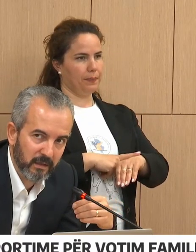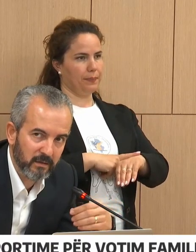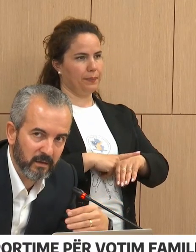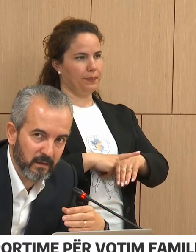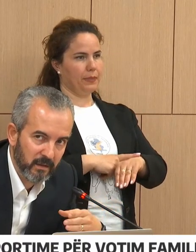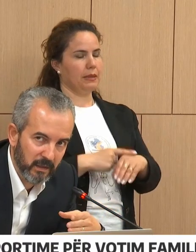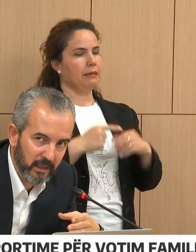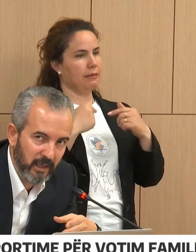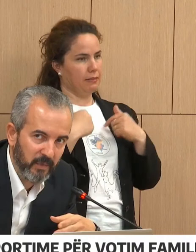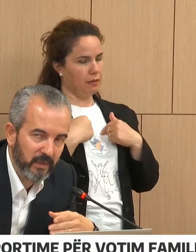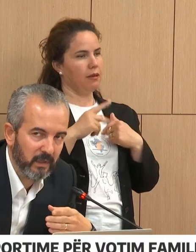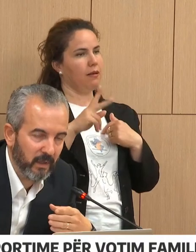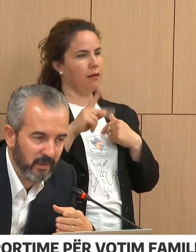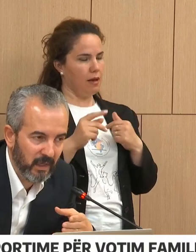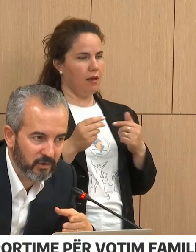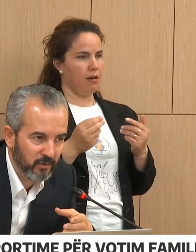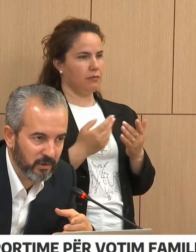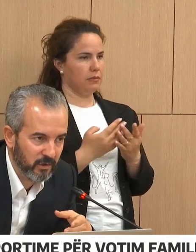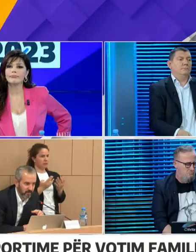të dhënë...